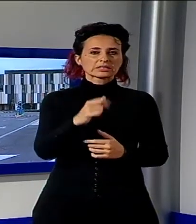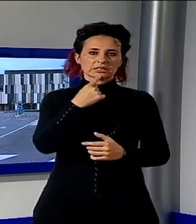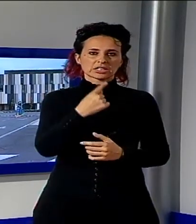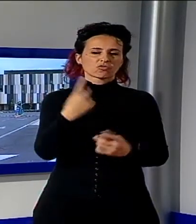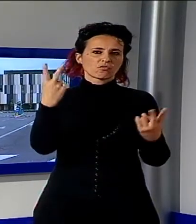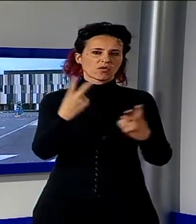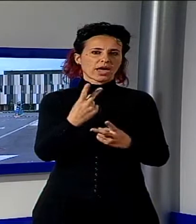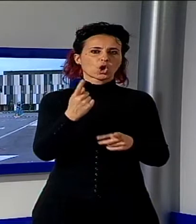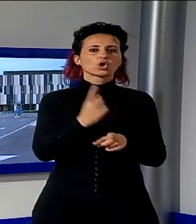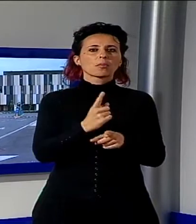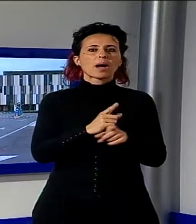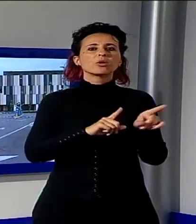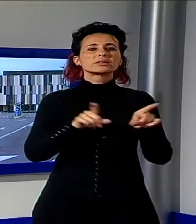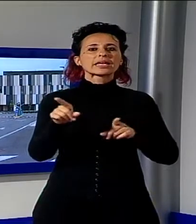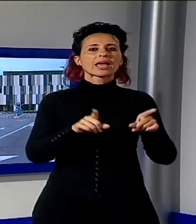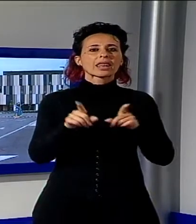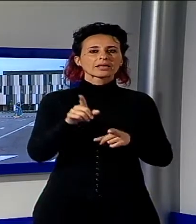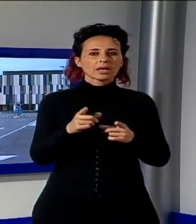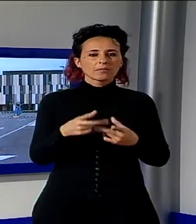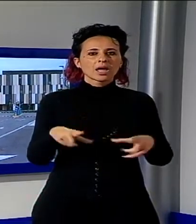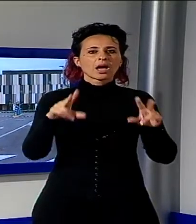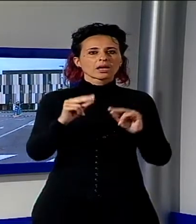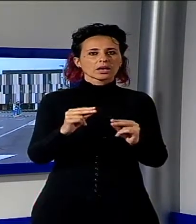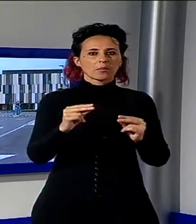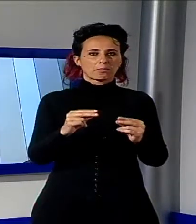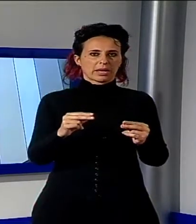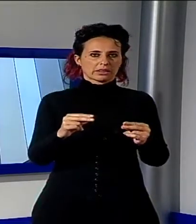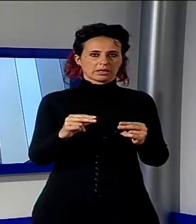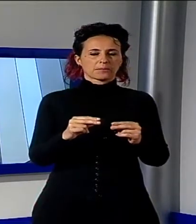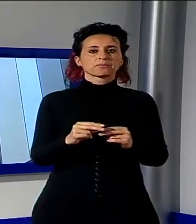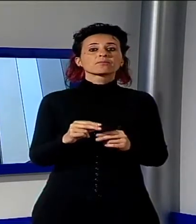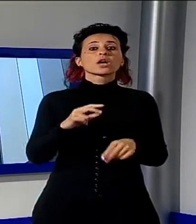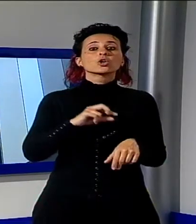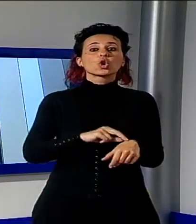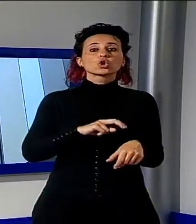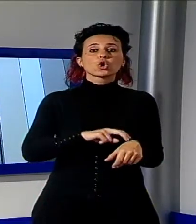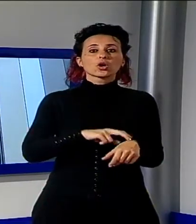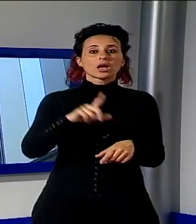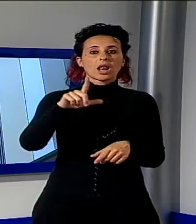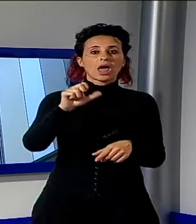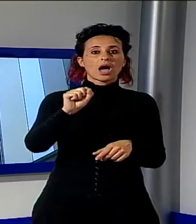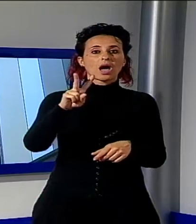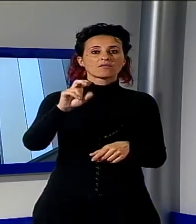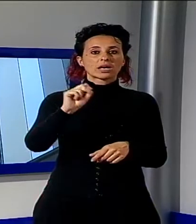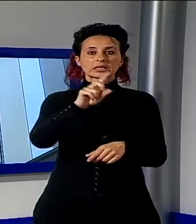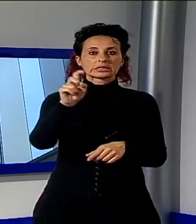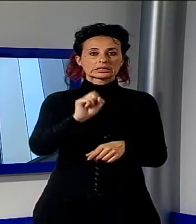San Luca. Lo ha dichiarato a Noi TV il dottor Luca Lavazza, direttore della macrostruttura ospedaliera. Lavazza ha